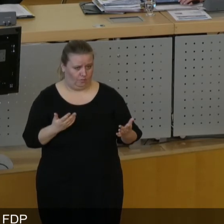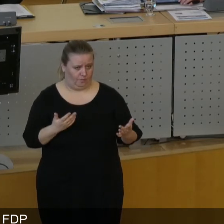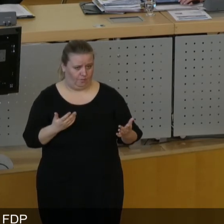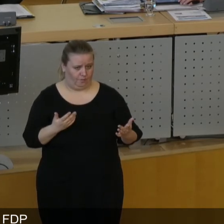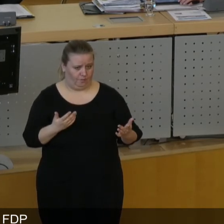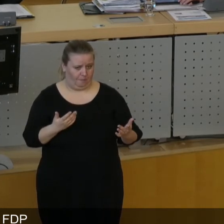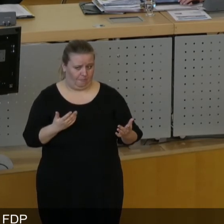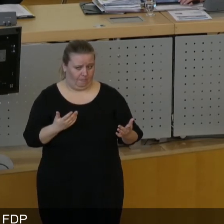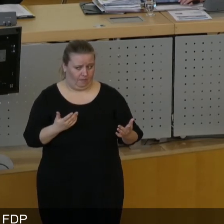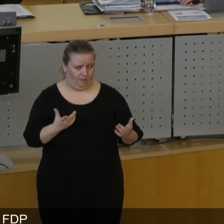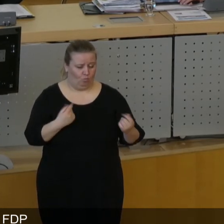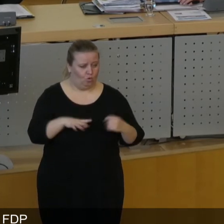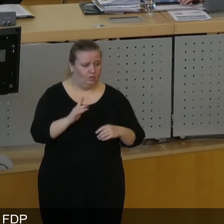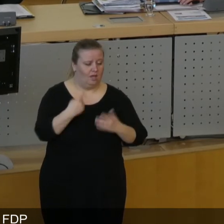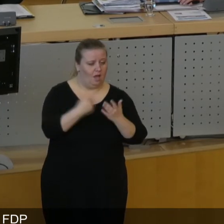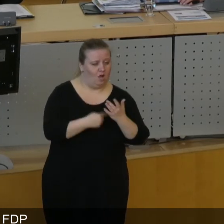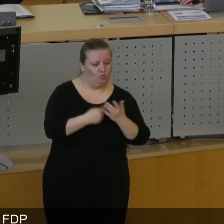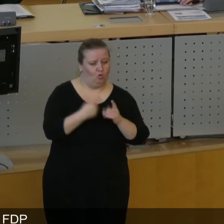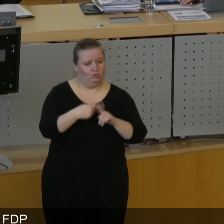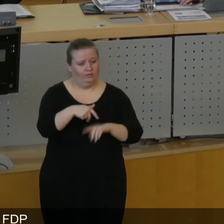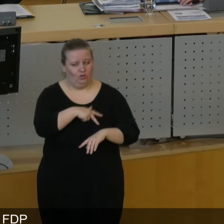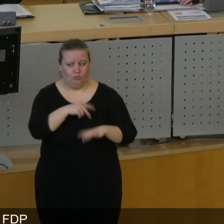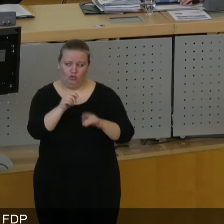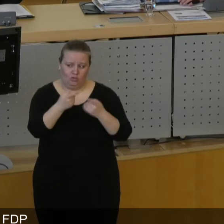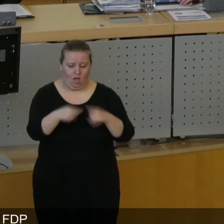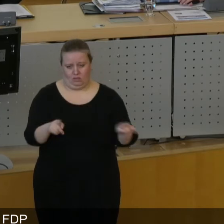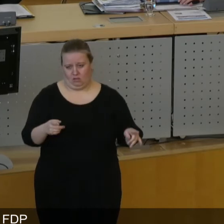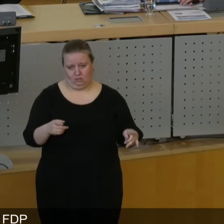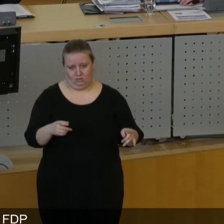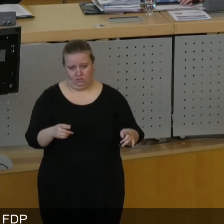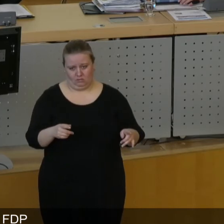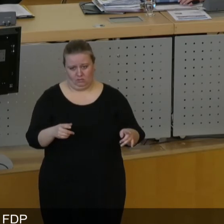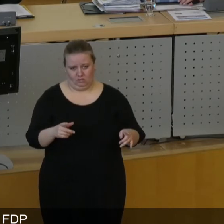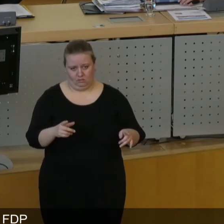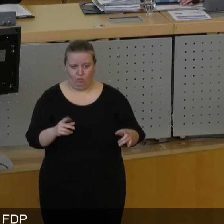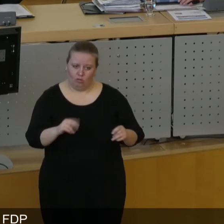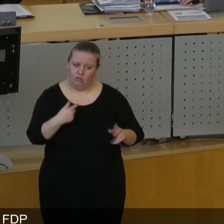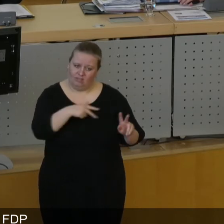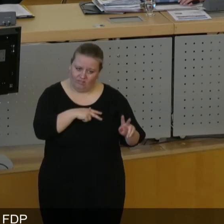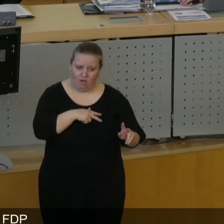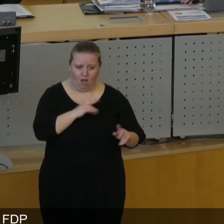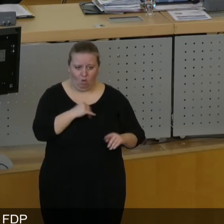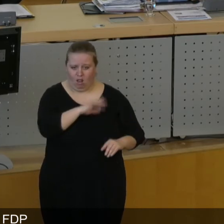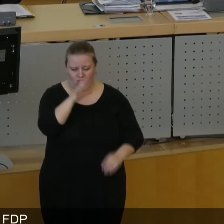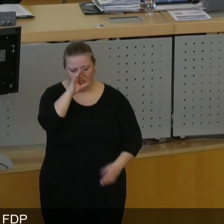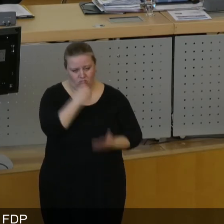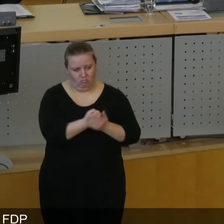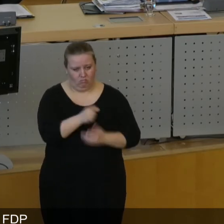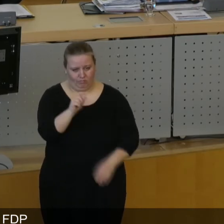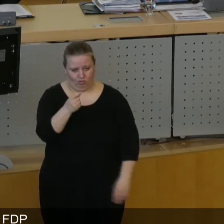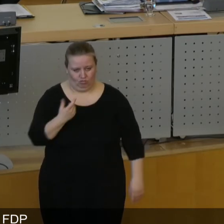Das Auseinanderfallen von Anspruch und Wirklichkeit, das ist das, was auch zur Politikverdrossenheit führt.